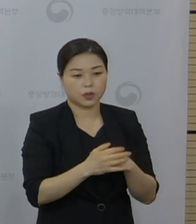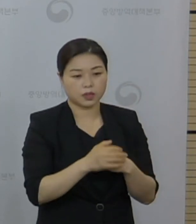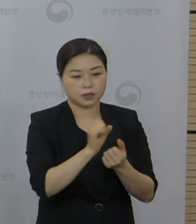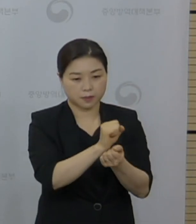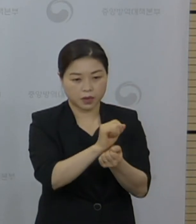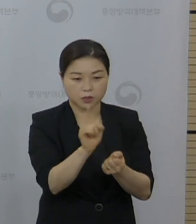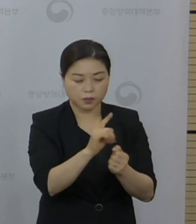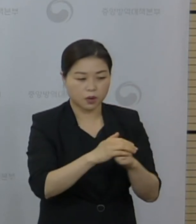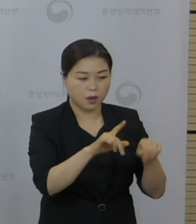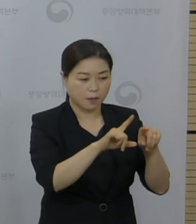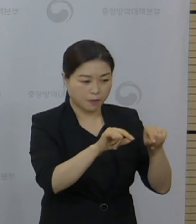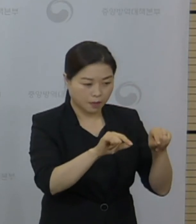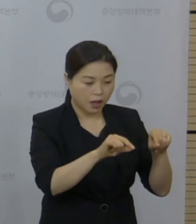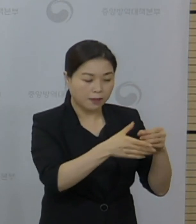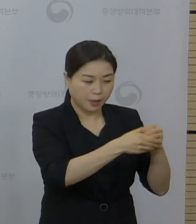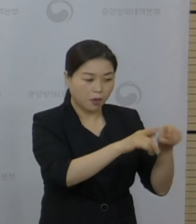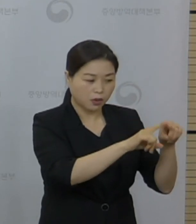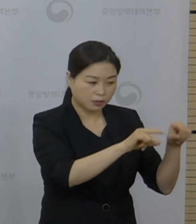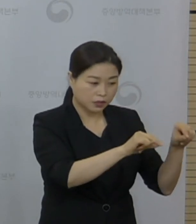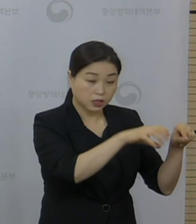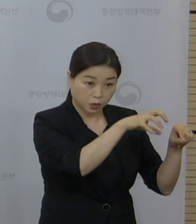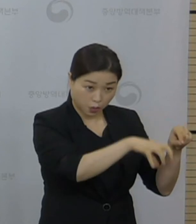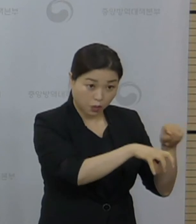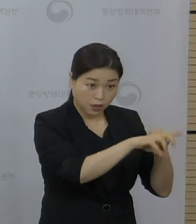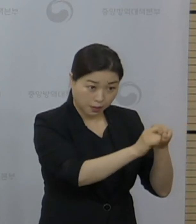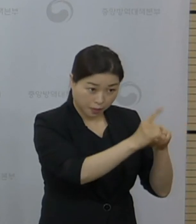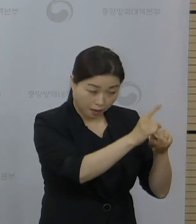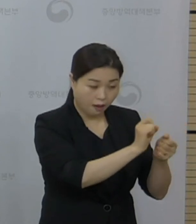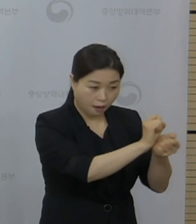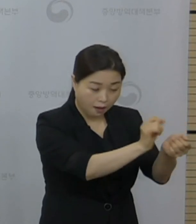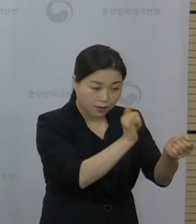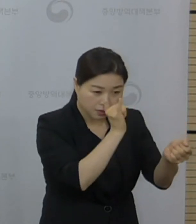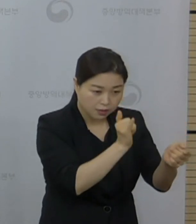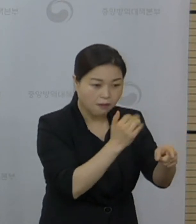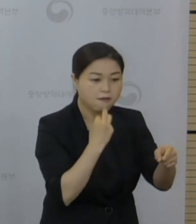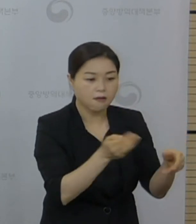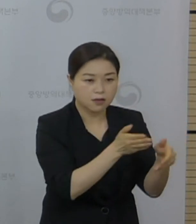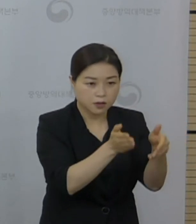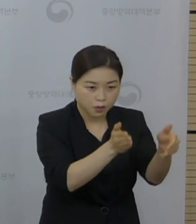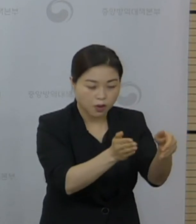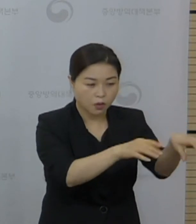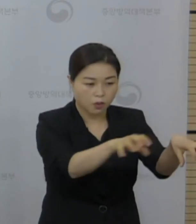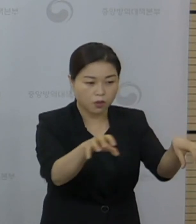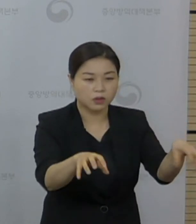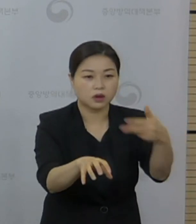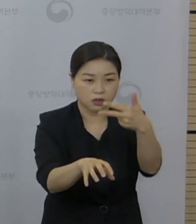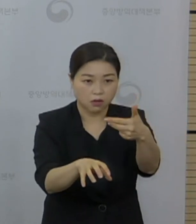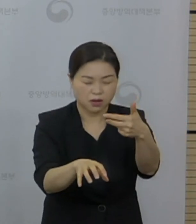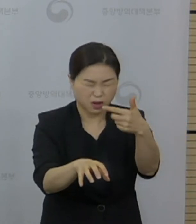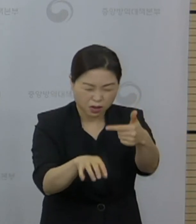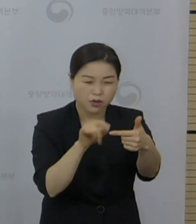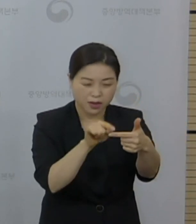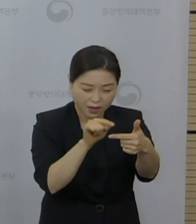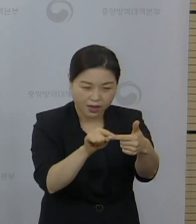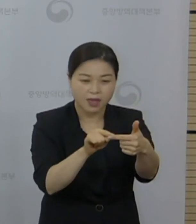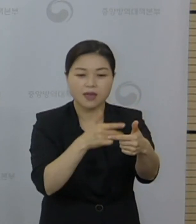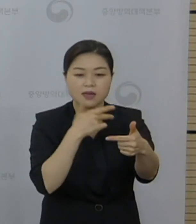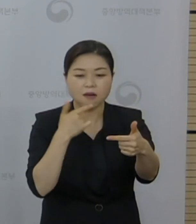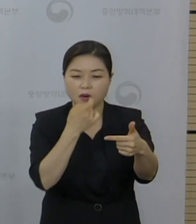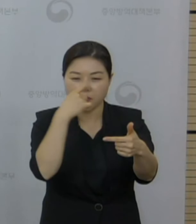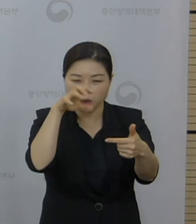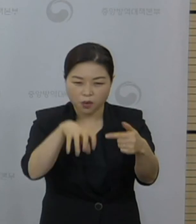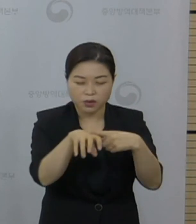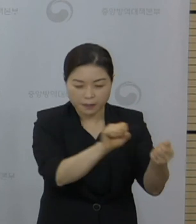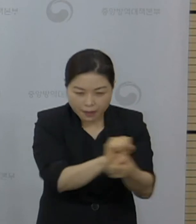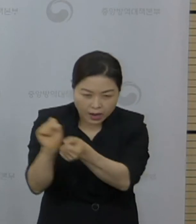마포구 음식점 이후 경기도에 있는 6개의 영어학원에서 추가 전파가 이루어진 걸로 현재